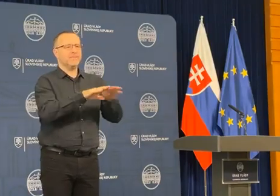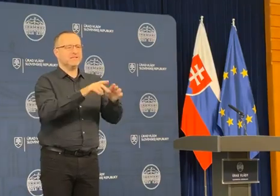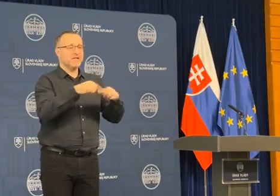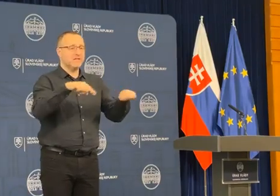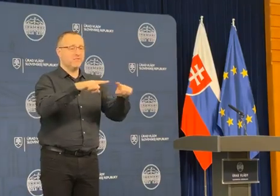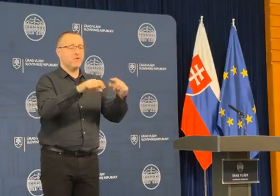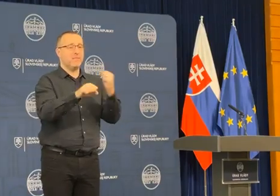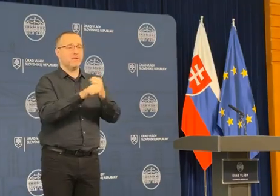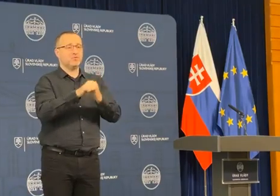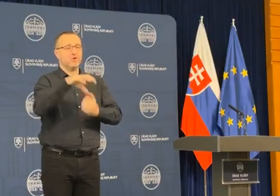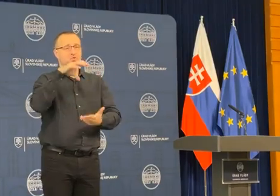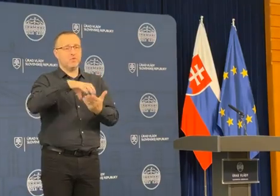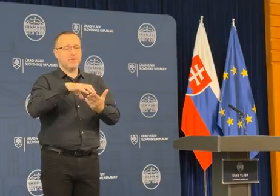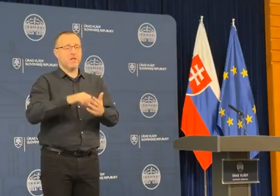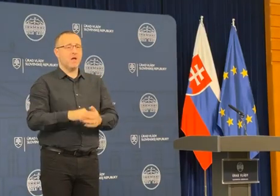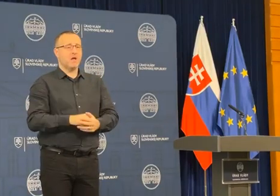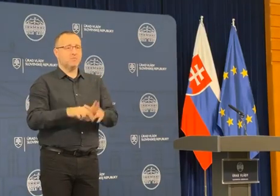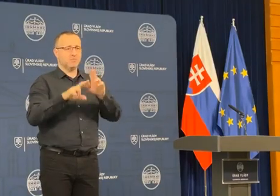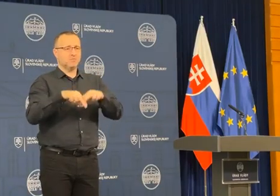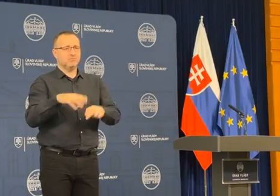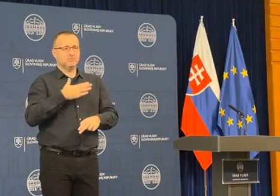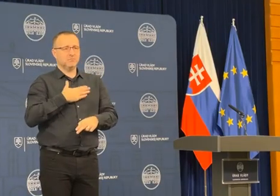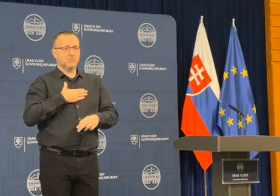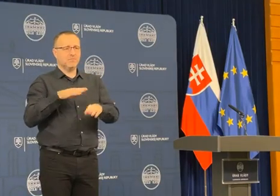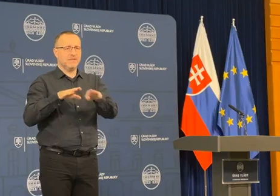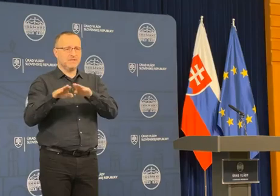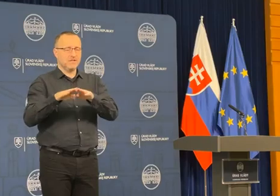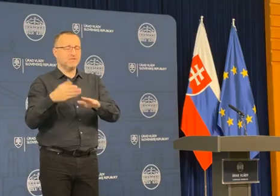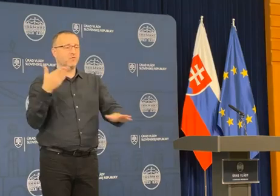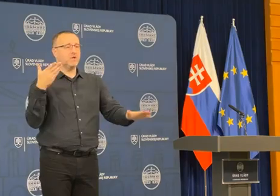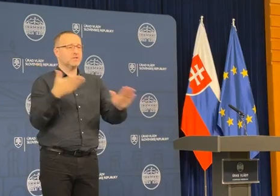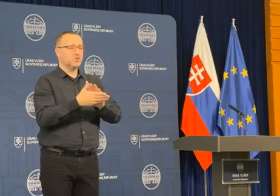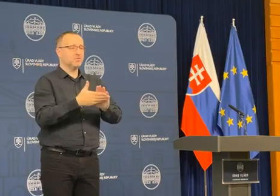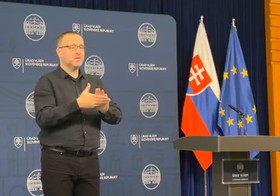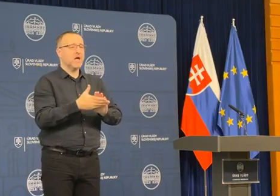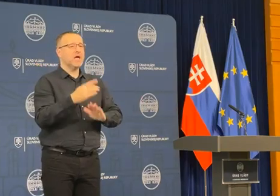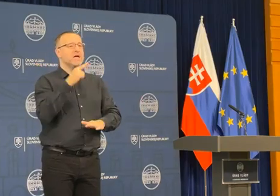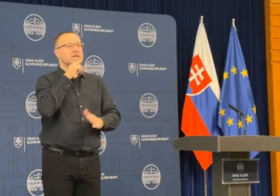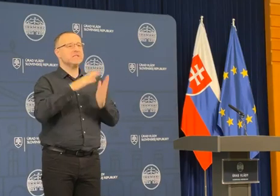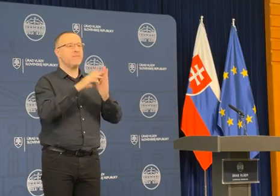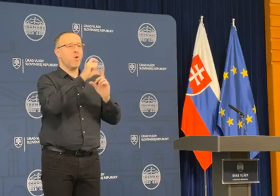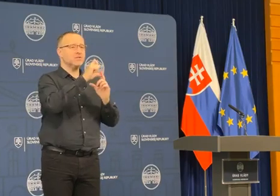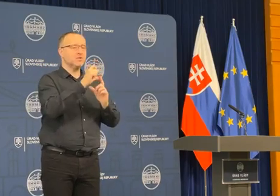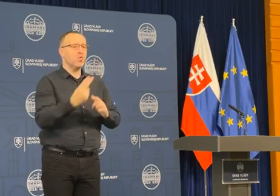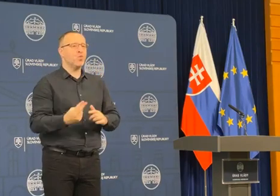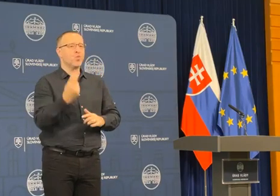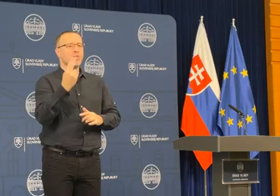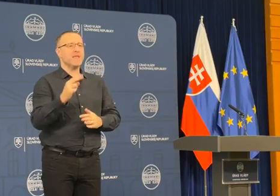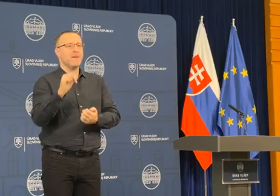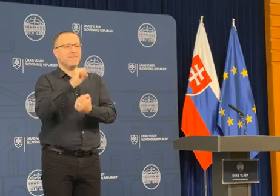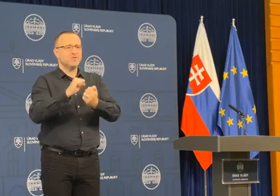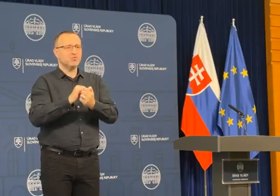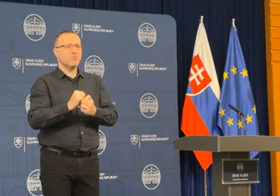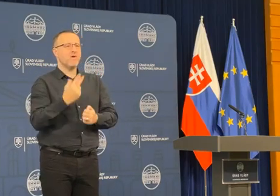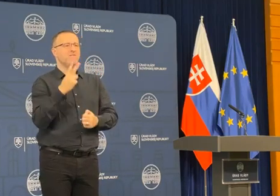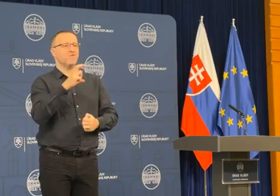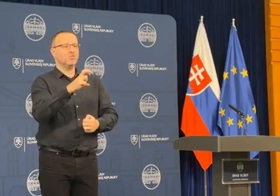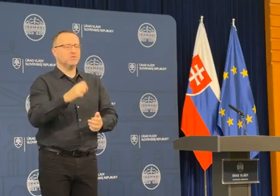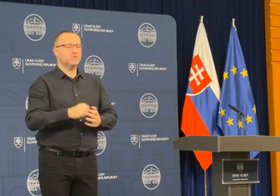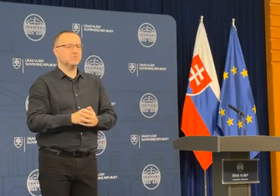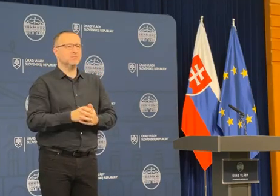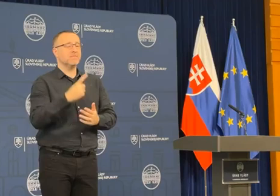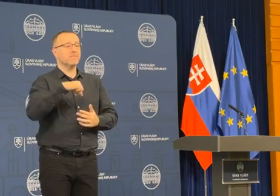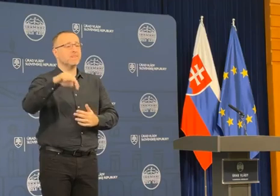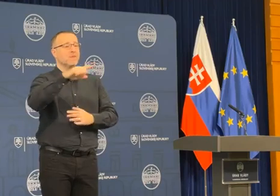teda pracovnej skupiny, ktorá pozostáva z našich rezortov, a taktiež zastupcov, či už z MOSu, Unie miest, alebo žup. A tie